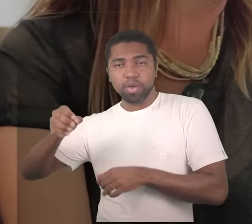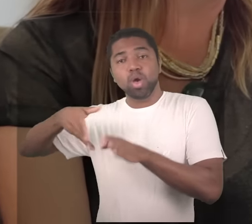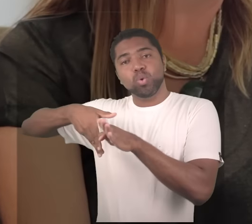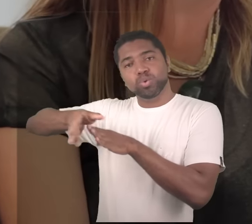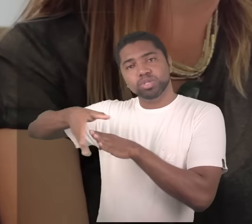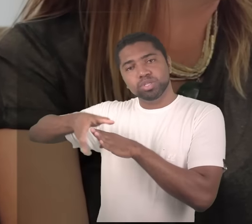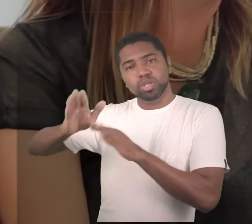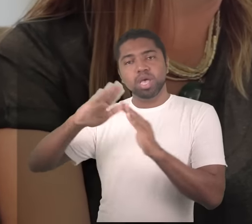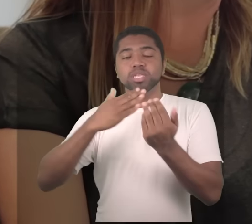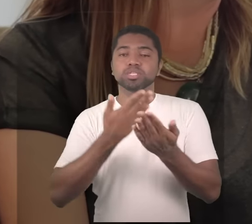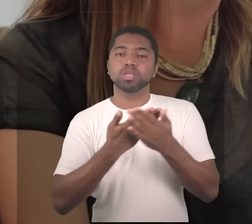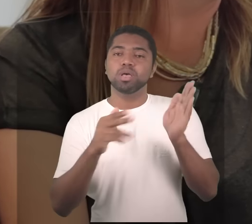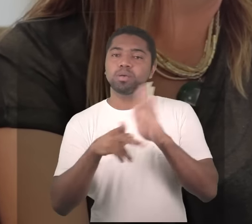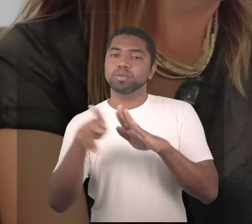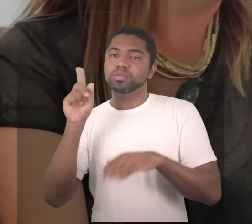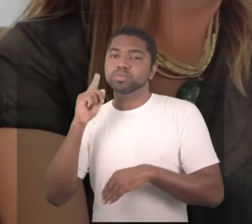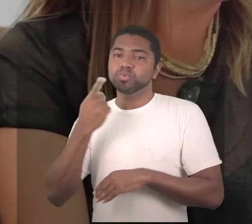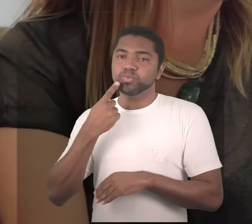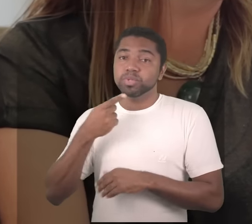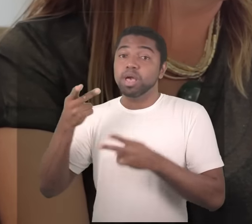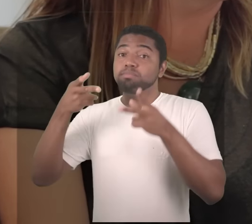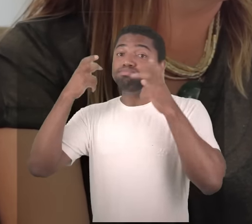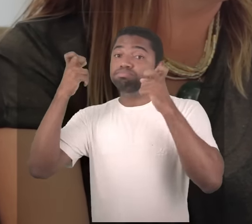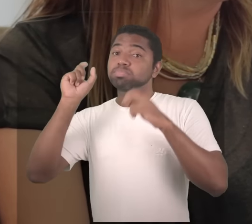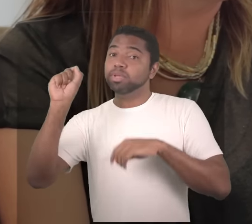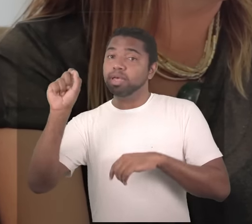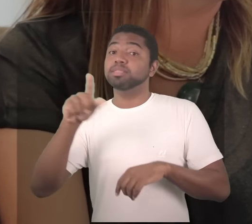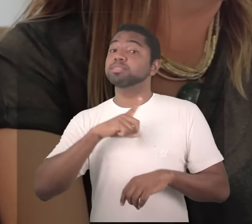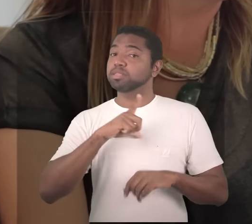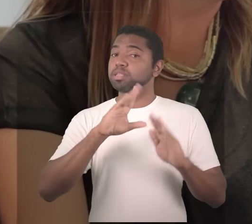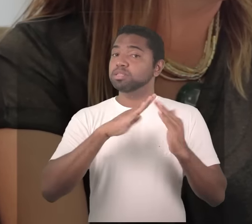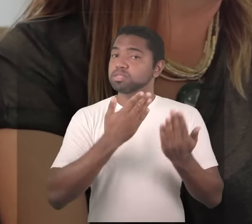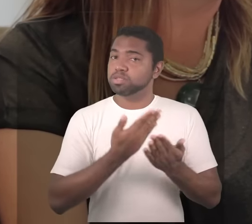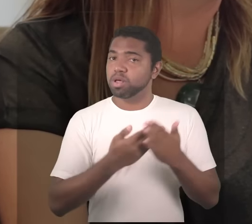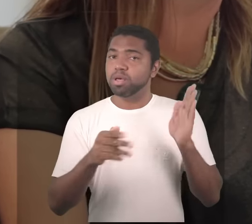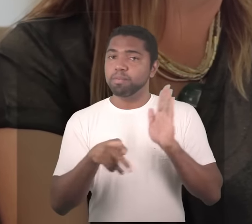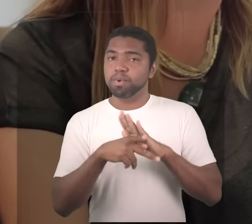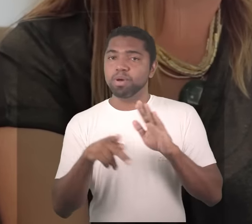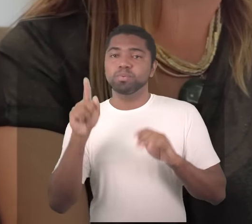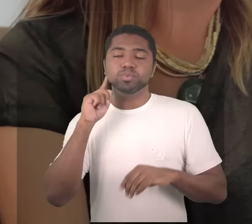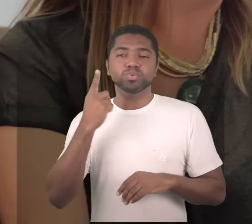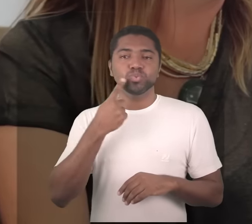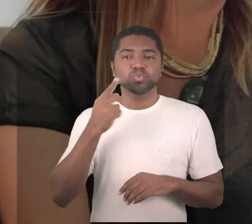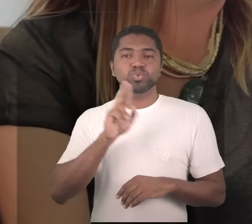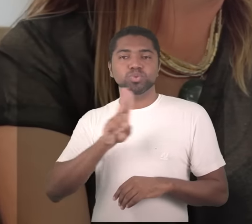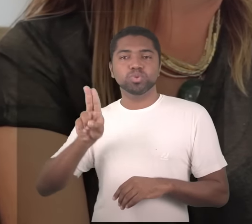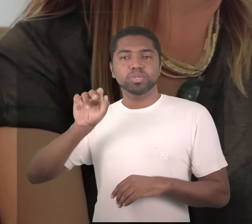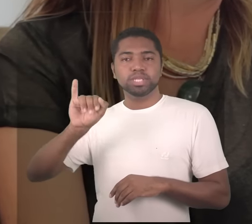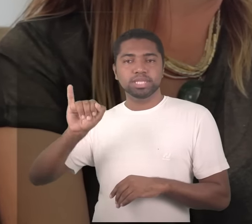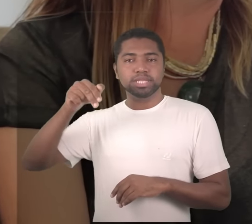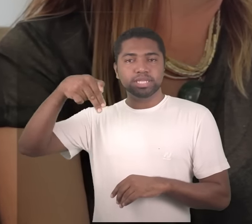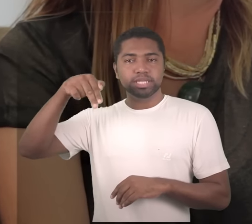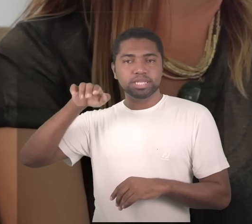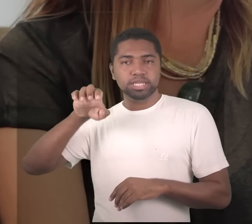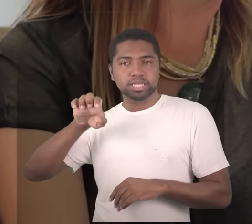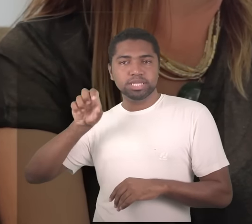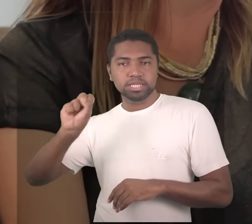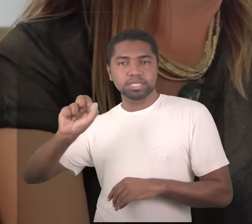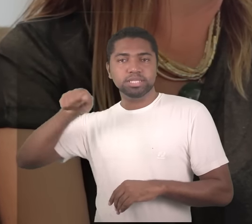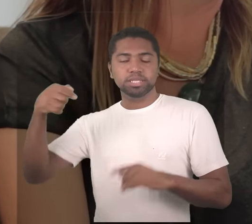eles descobriram que tinha um colégio de surdos o INES, que é o primeiro colégio de surdos do Brasil é uma colonização francesa,